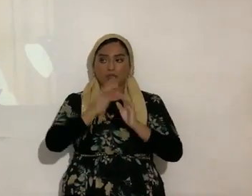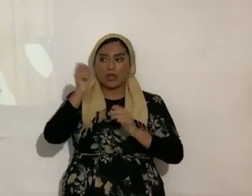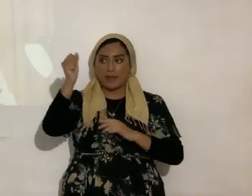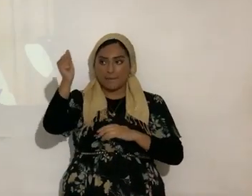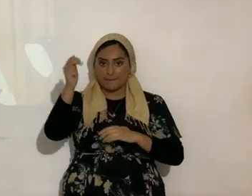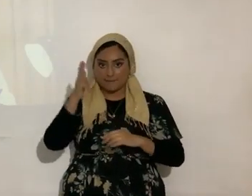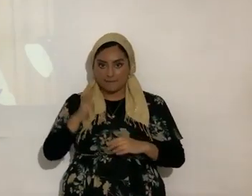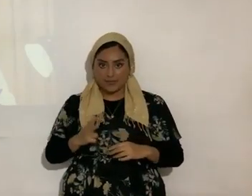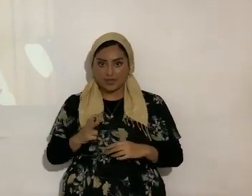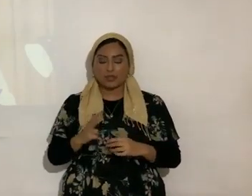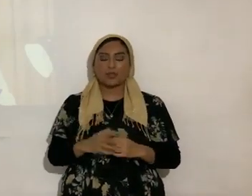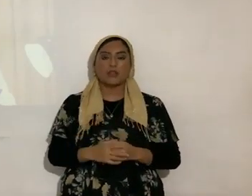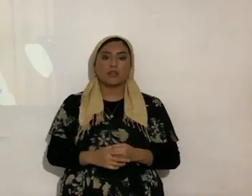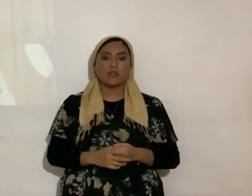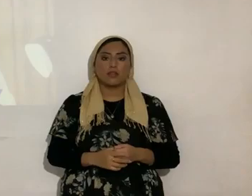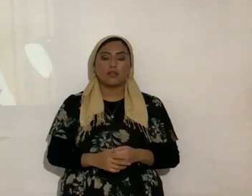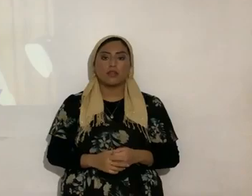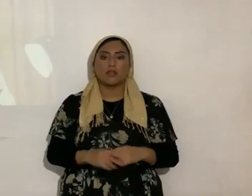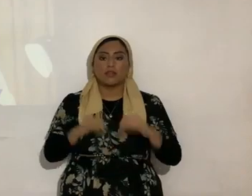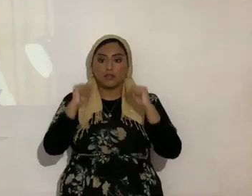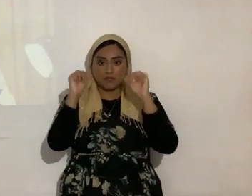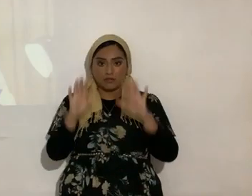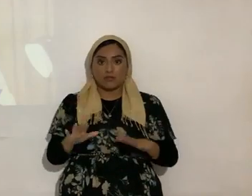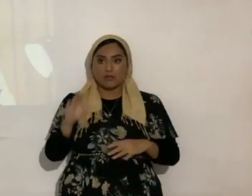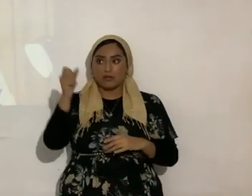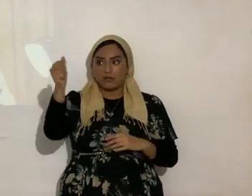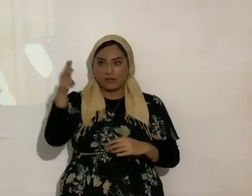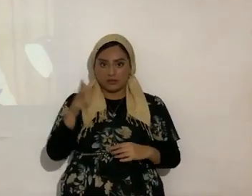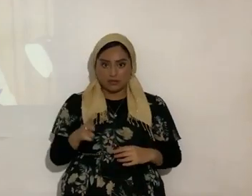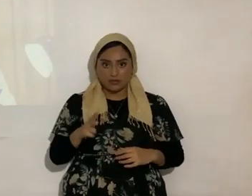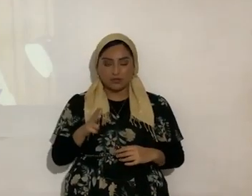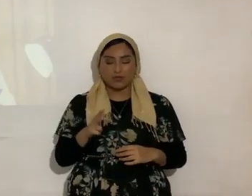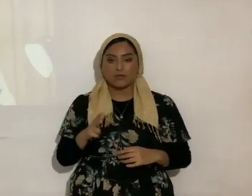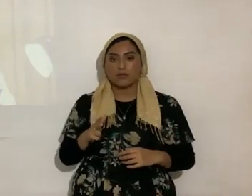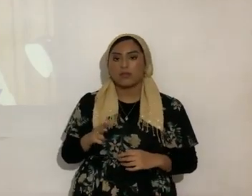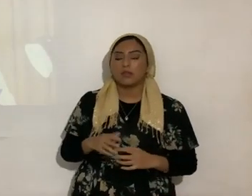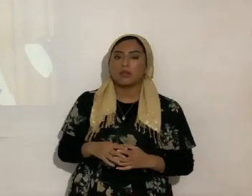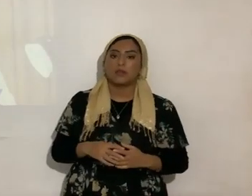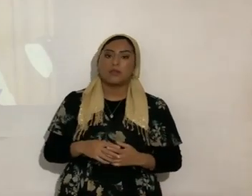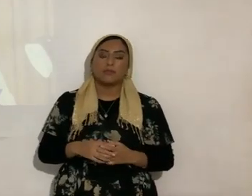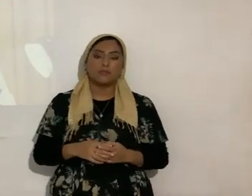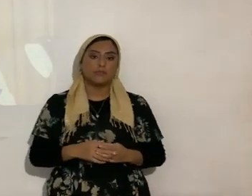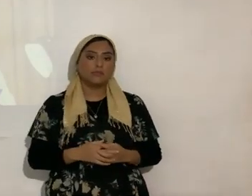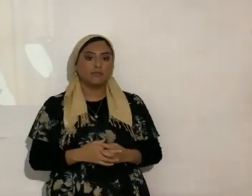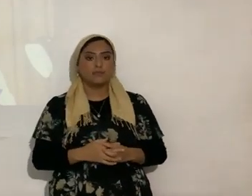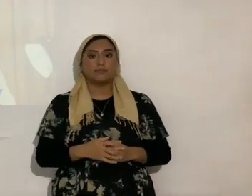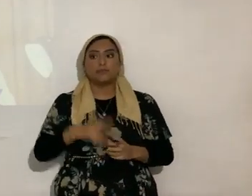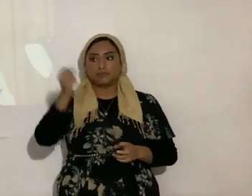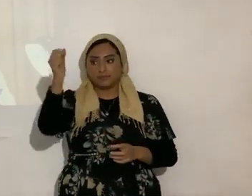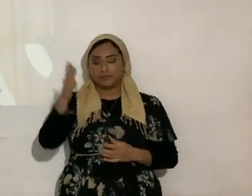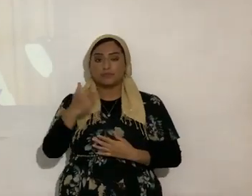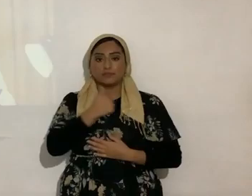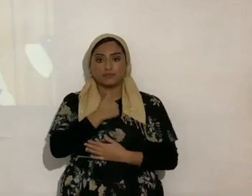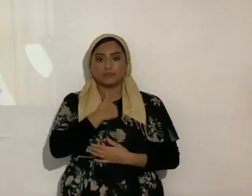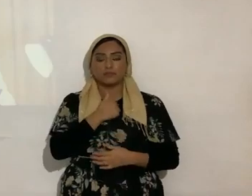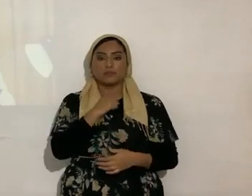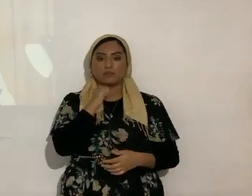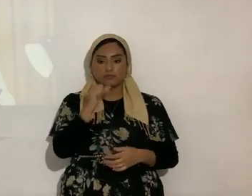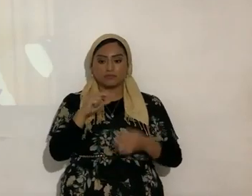bendición ¿sí? al cielo regresa a uno y no me refiero a